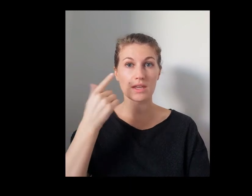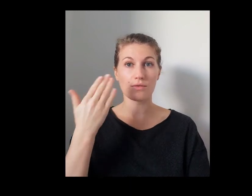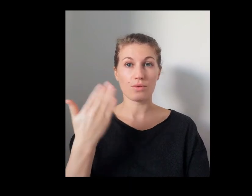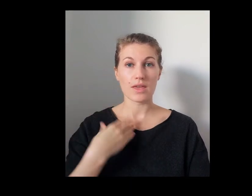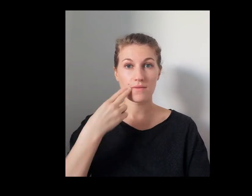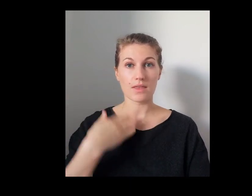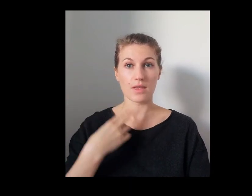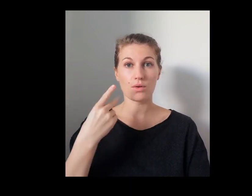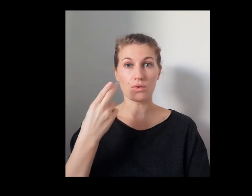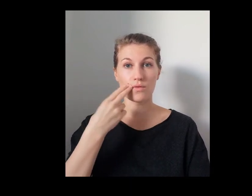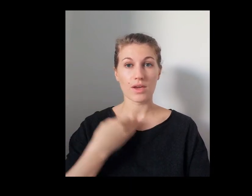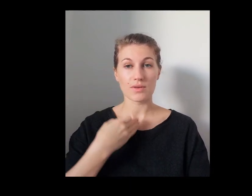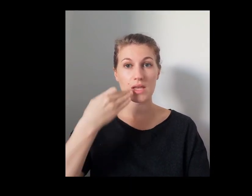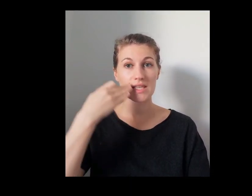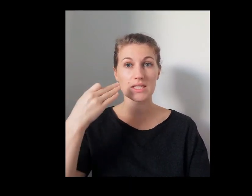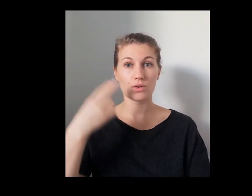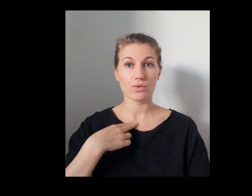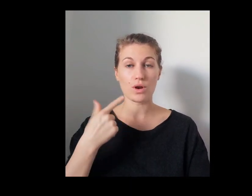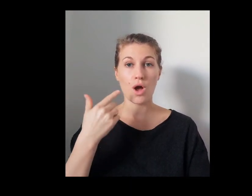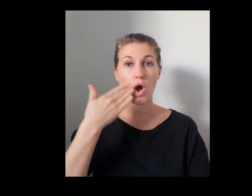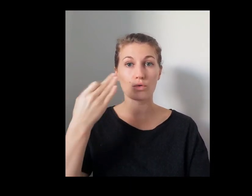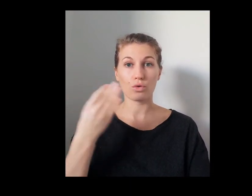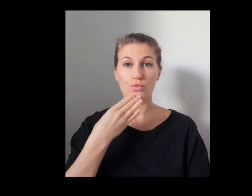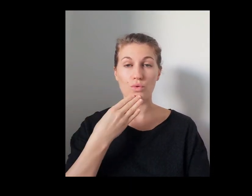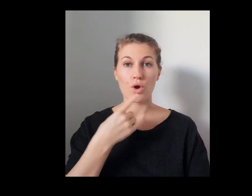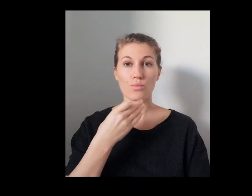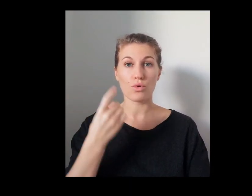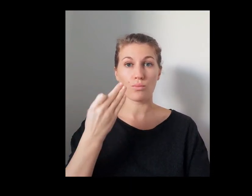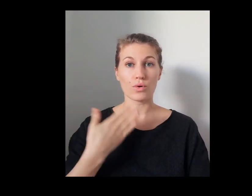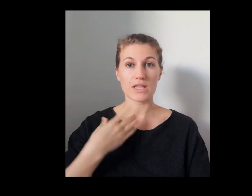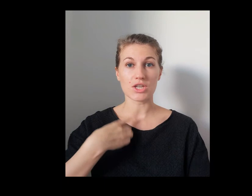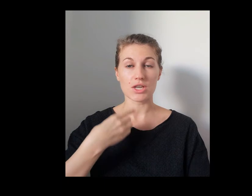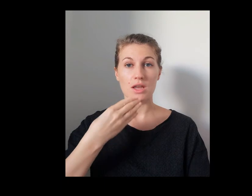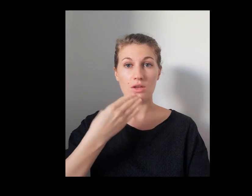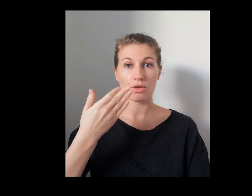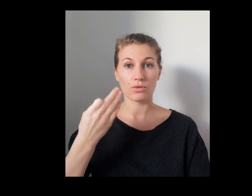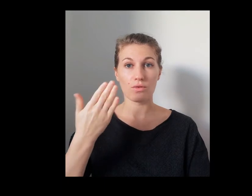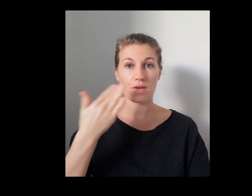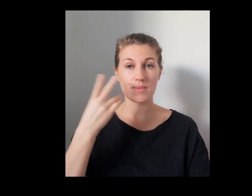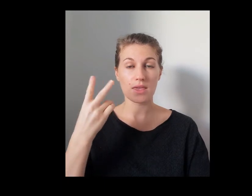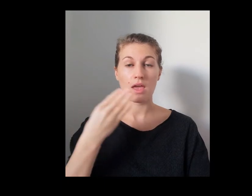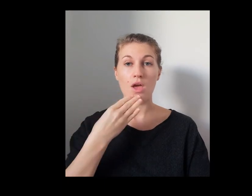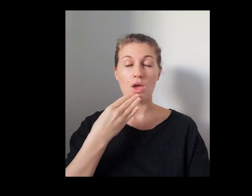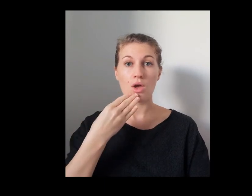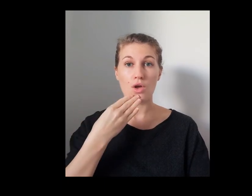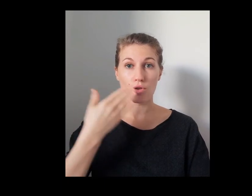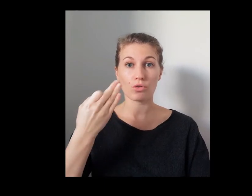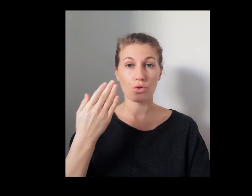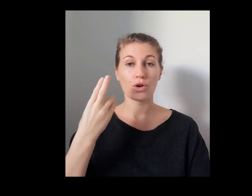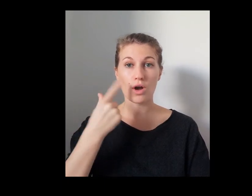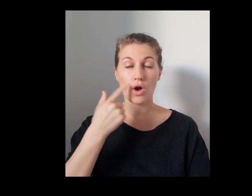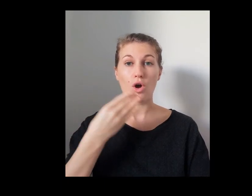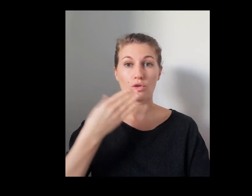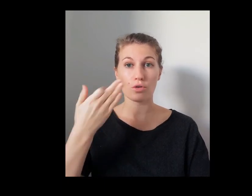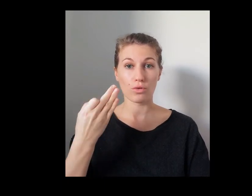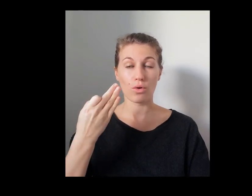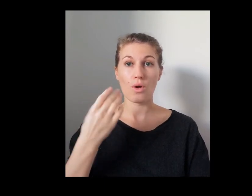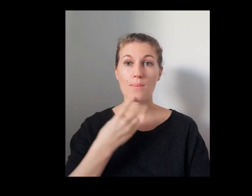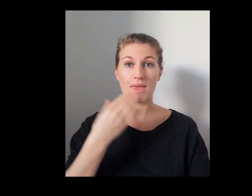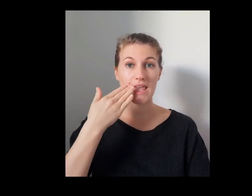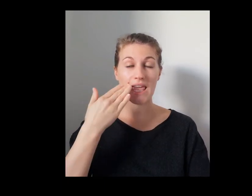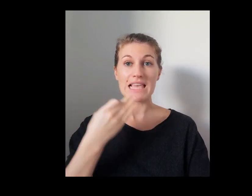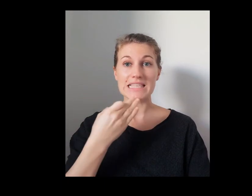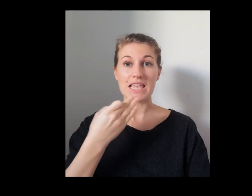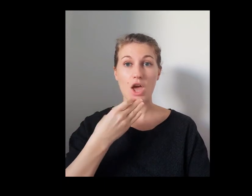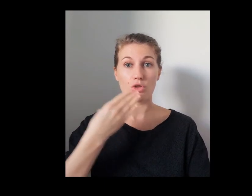qu'il faut éviter que le virus circule entre nous. Pour protéger notre famille, notre clan, notre pays, c'est notre